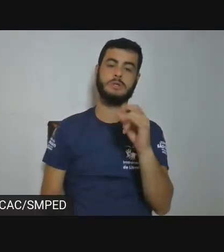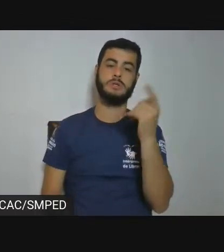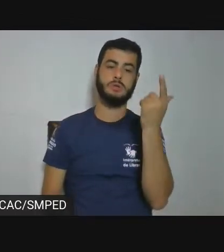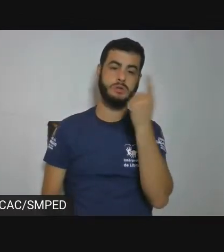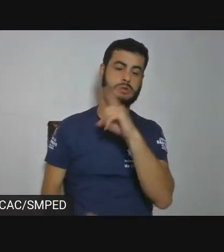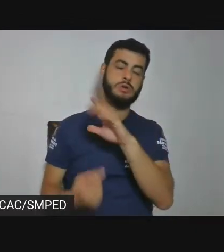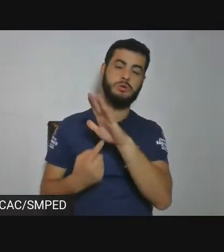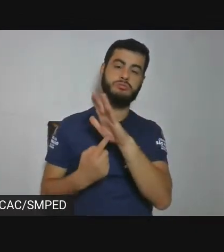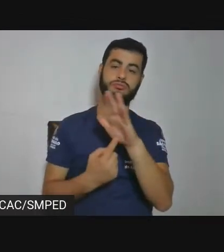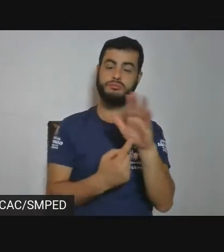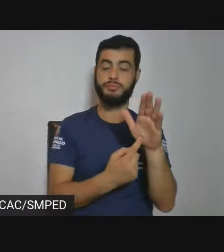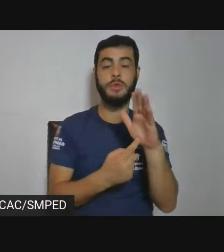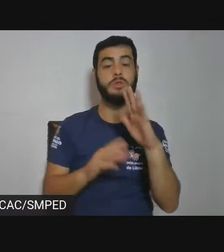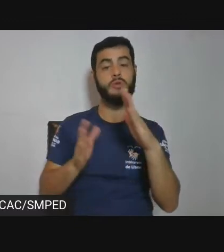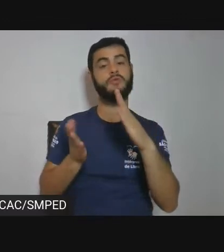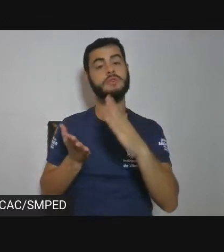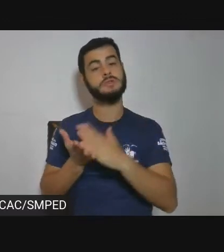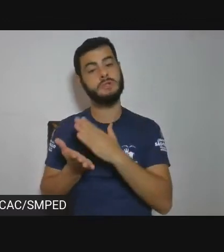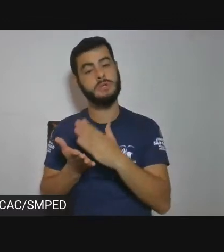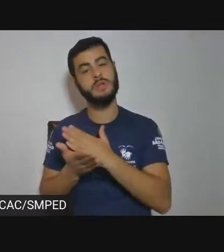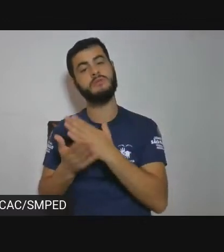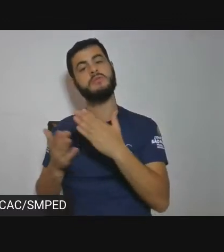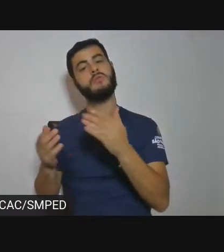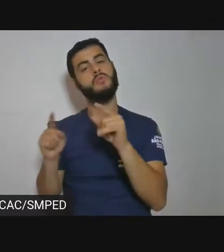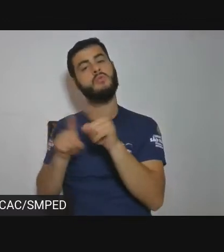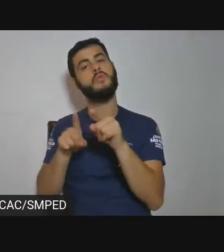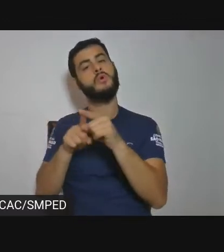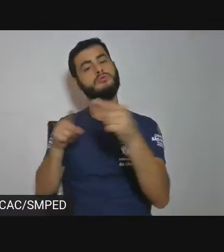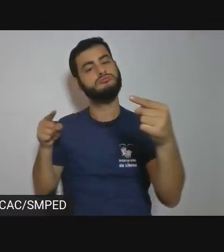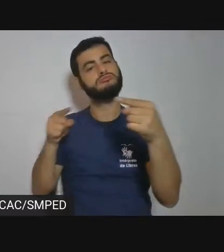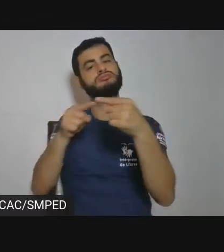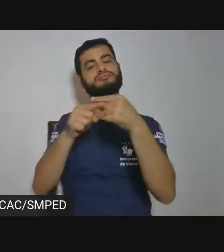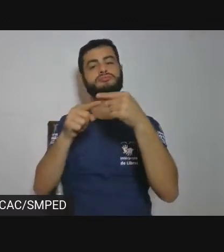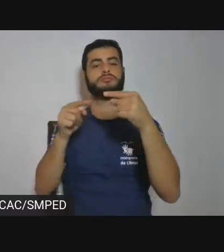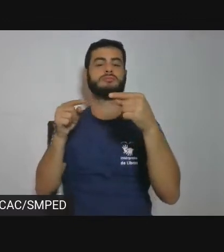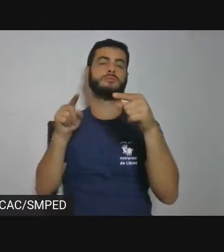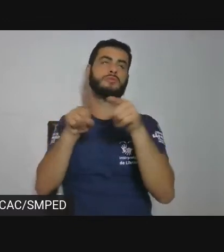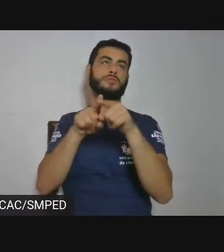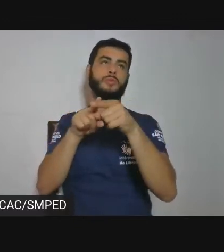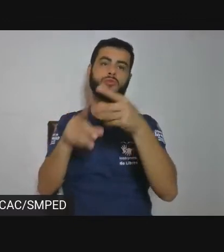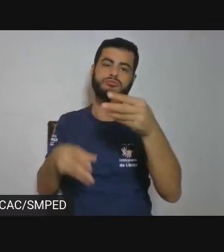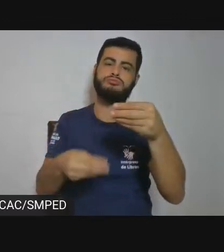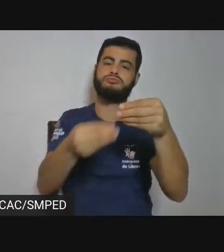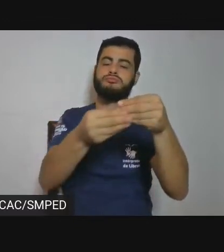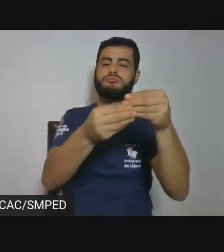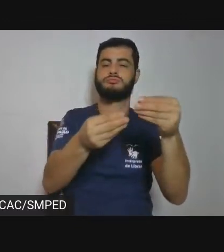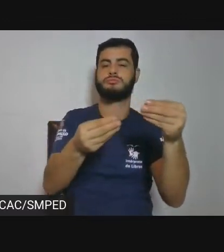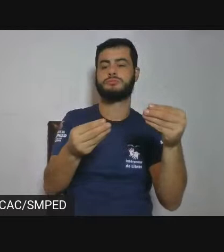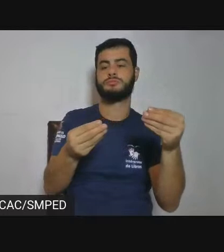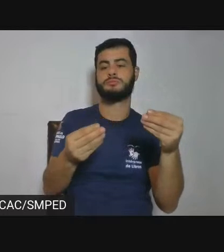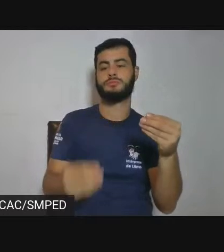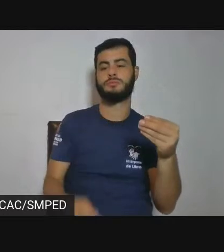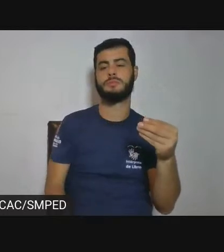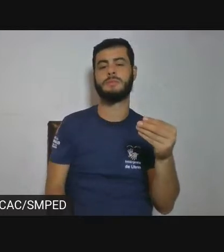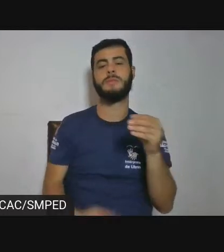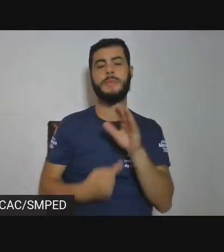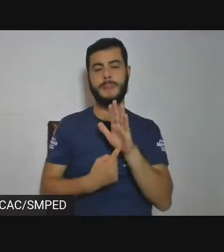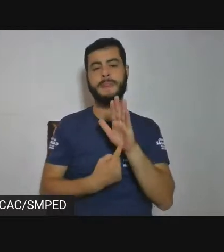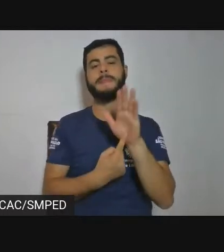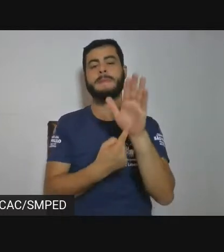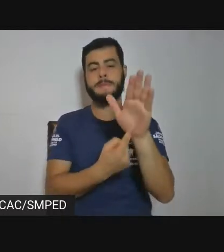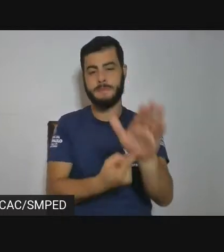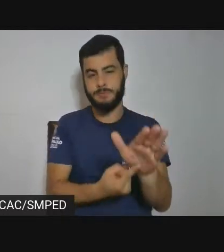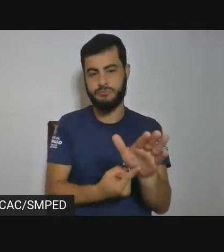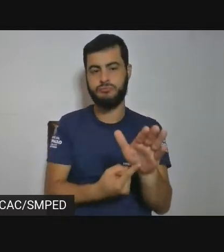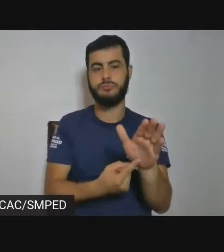livro estaria também como outro objeto que também produz significantes